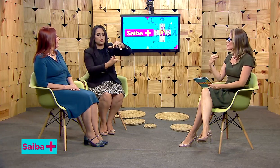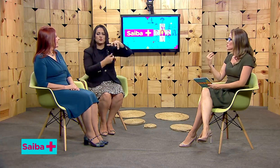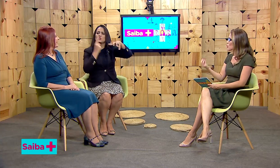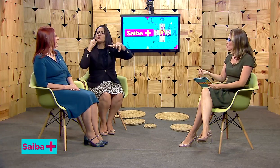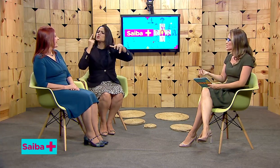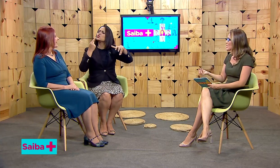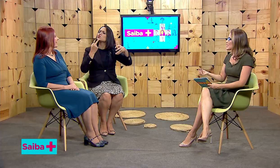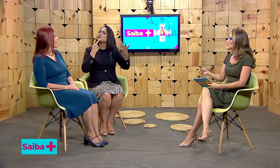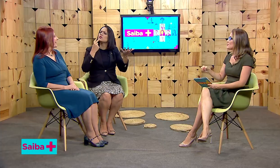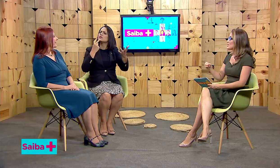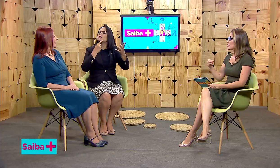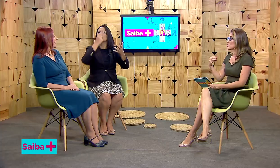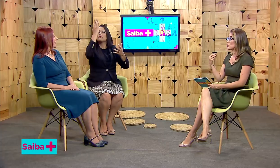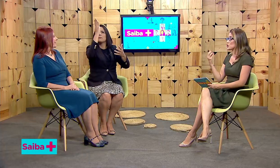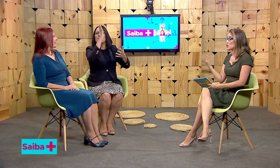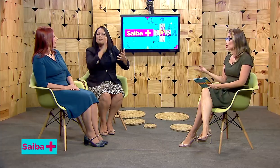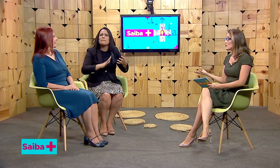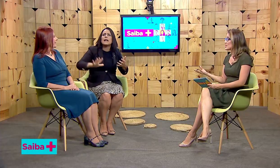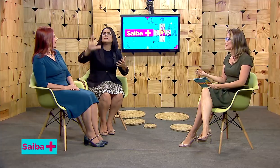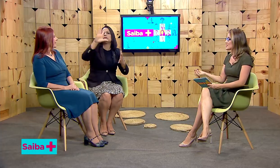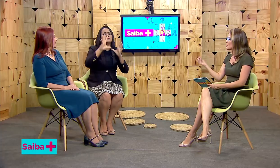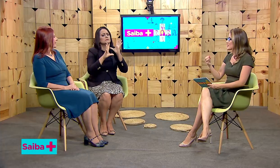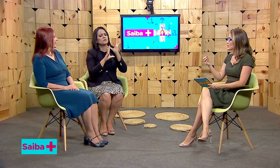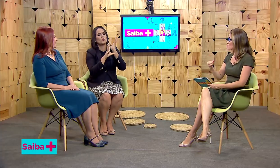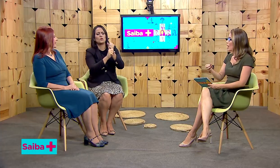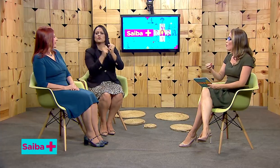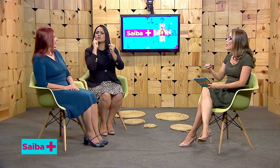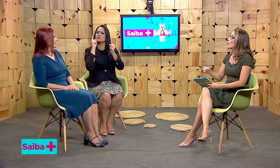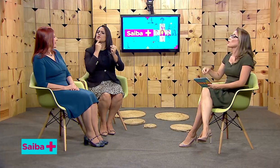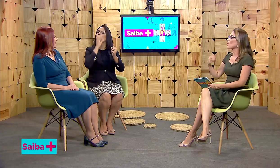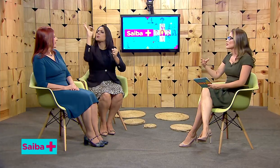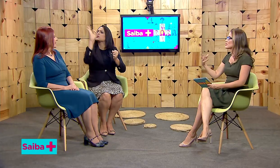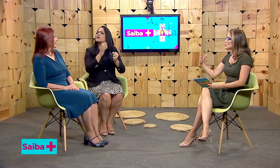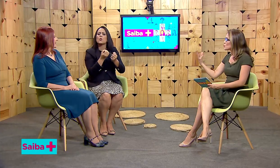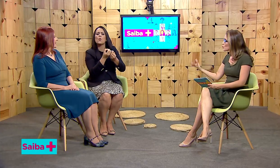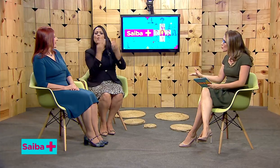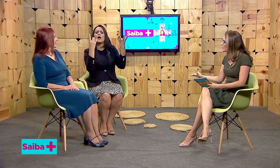pessoas deficientes auditivas e desse percentual, quantas são surdas?